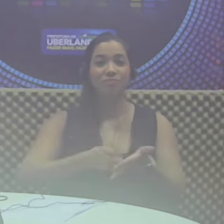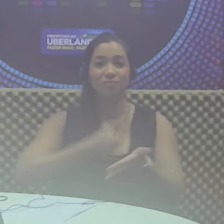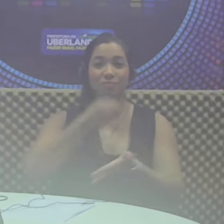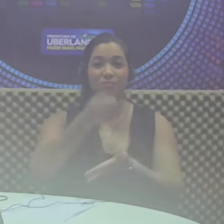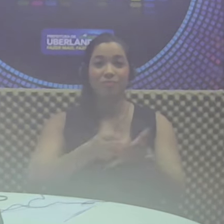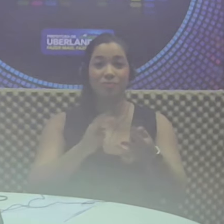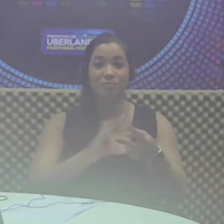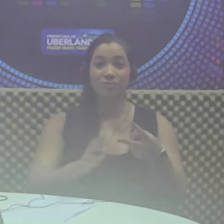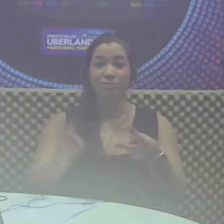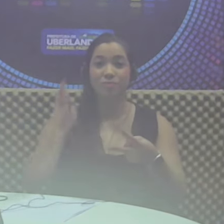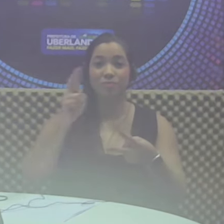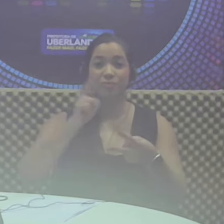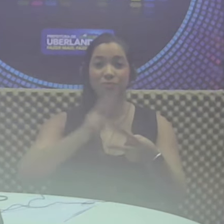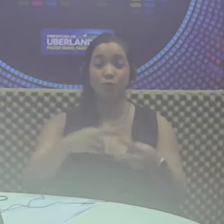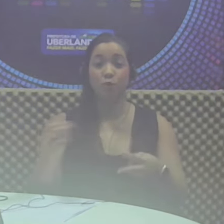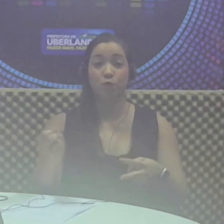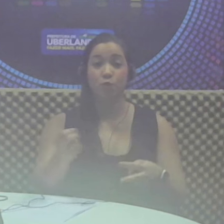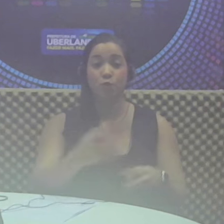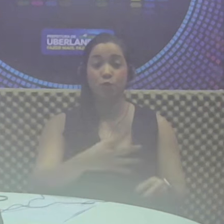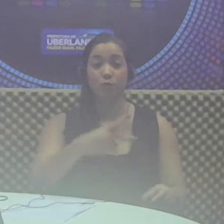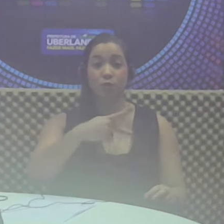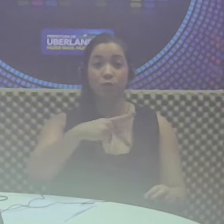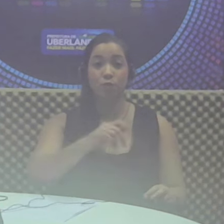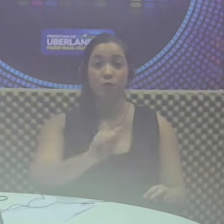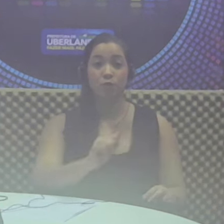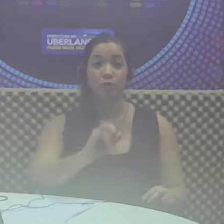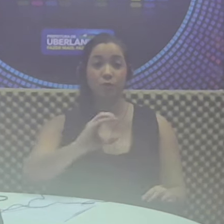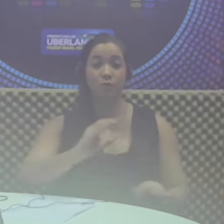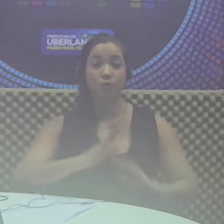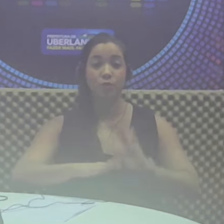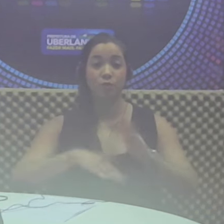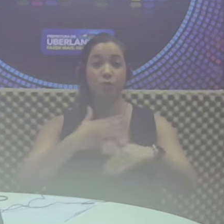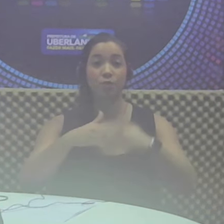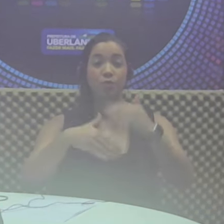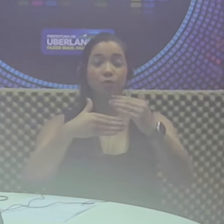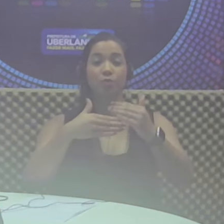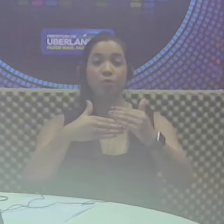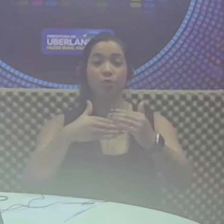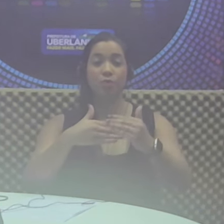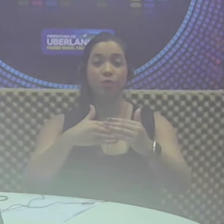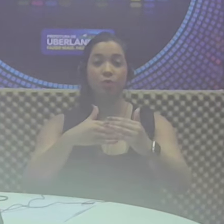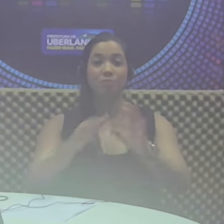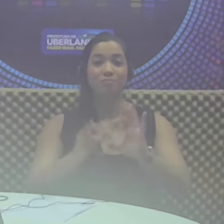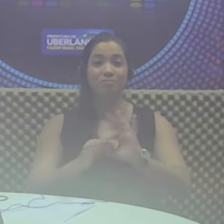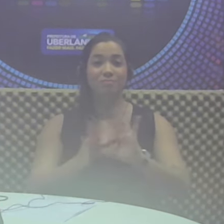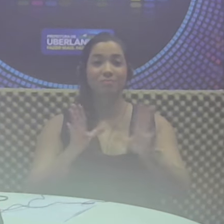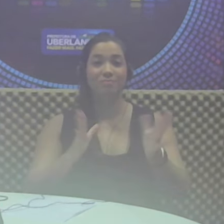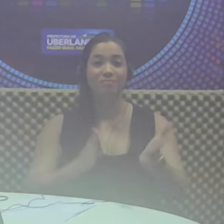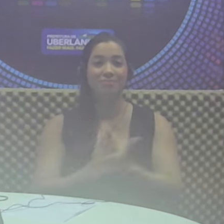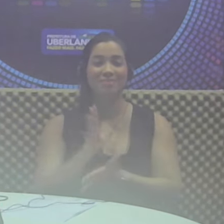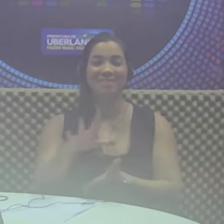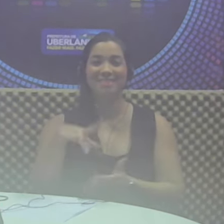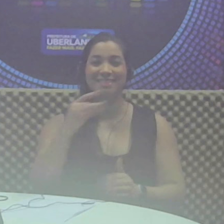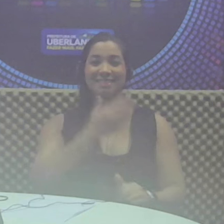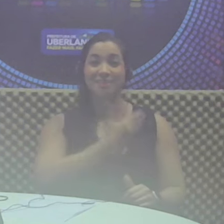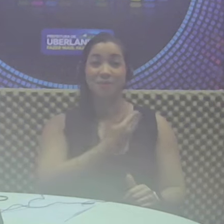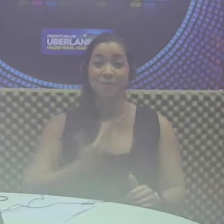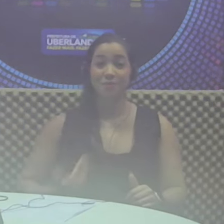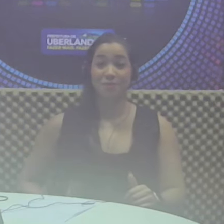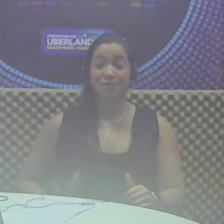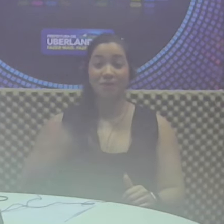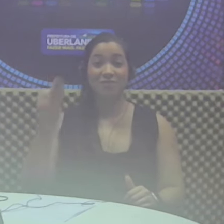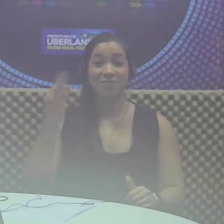recursos por meio do novo Programa de Aceleração do Crescimento Parque foi habilitado e selecionado pelo governo federal.